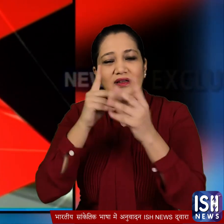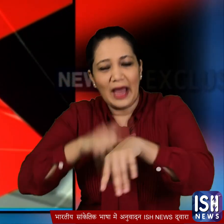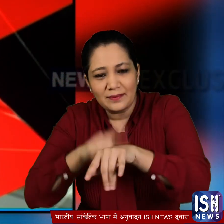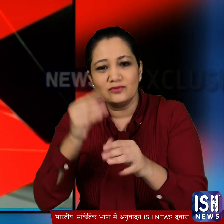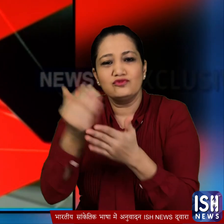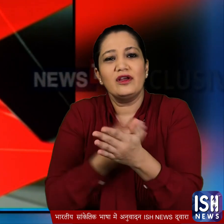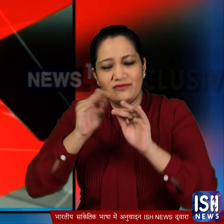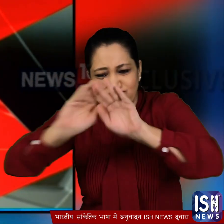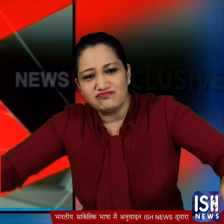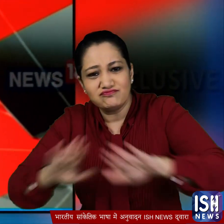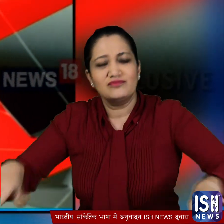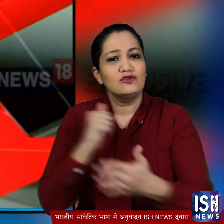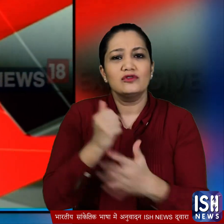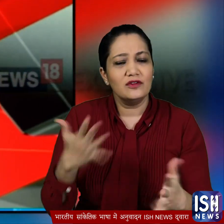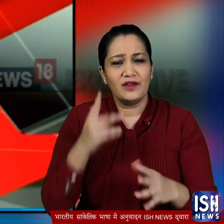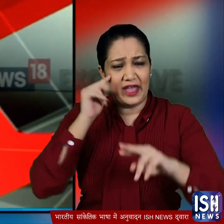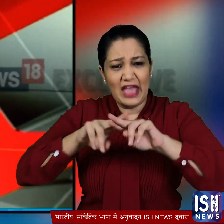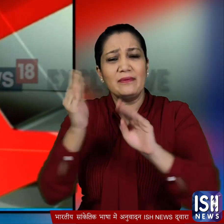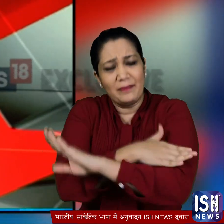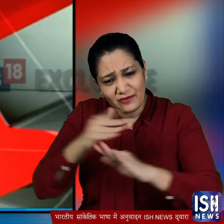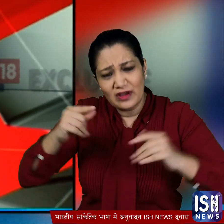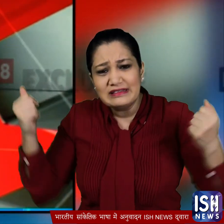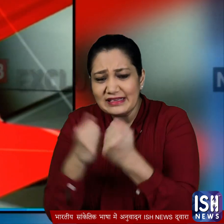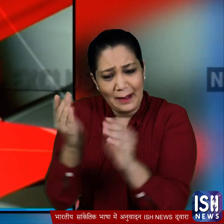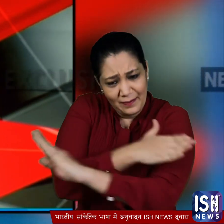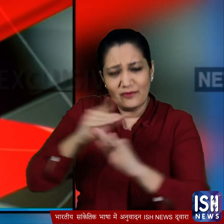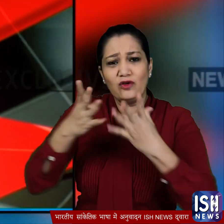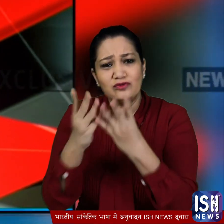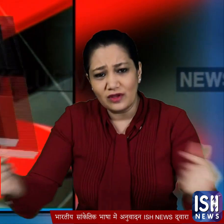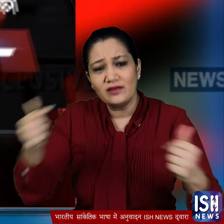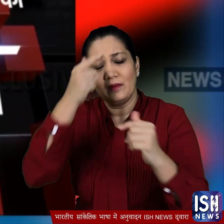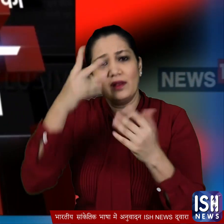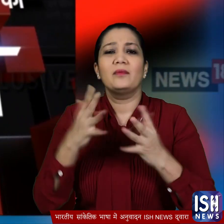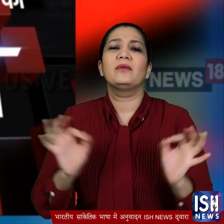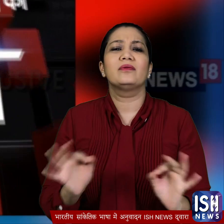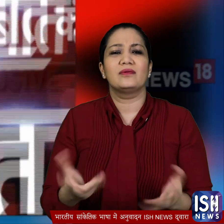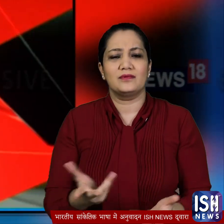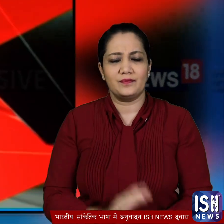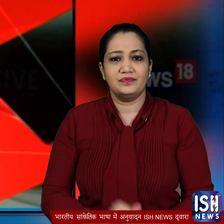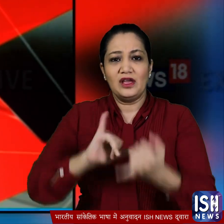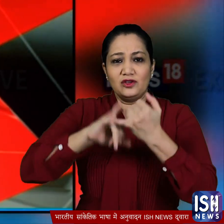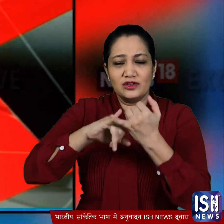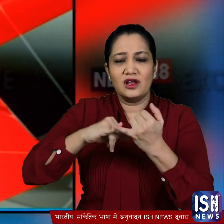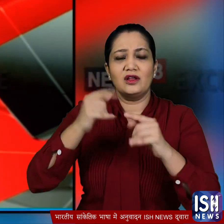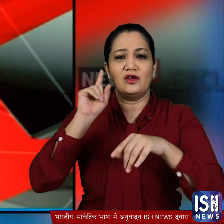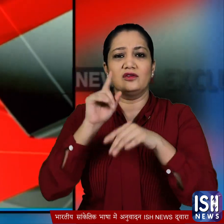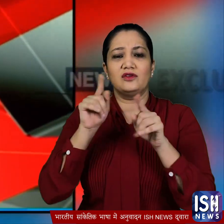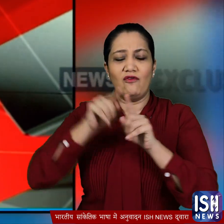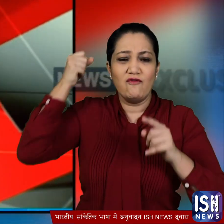खत्म कराने की कोशिश नहीं की अगर बात बिगडने से पहले विवाद सुझाली आ जाता तो इस हंगामे की नौबत ही नहीं आता श्रीनगर में जबरन धर्मांतरन का आरोप